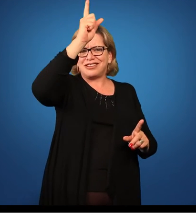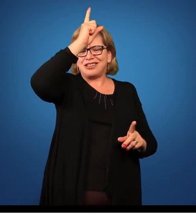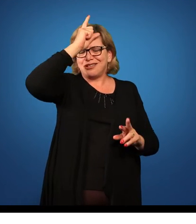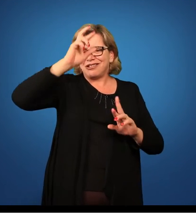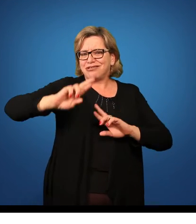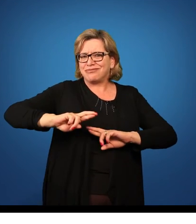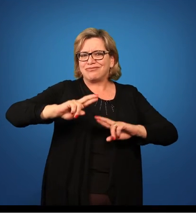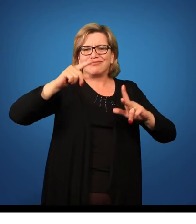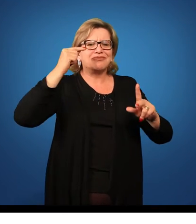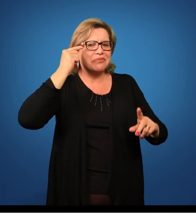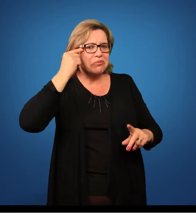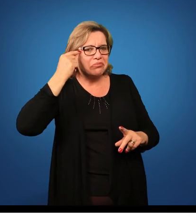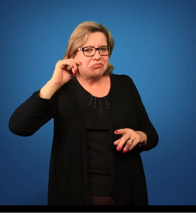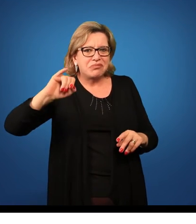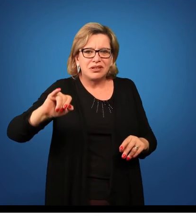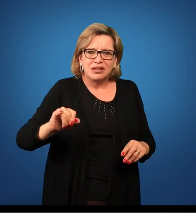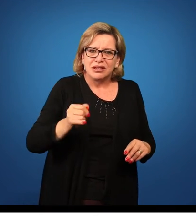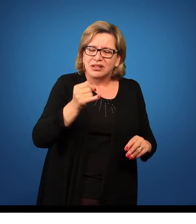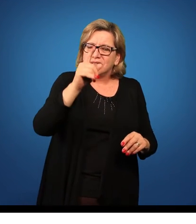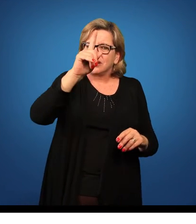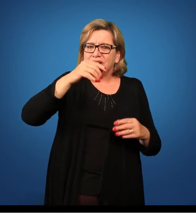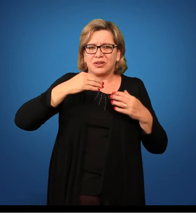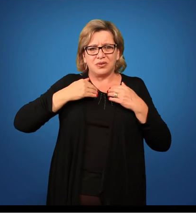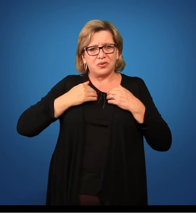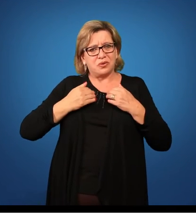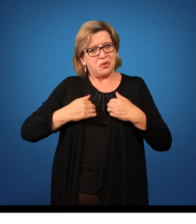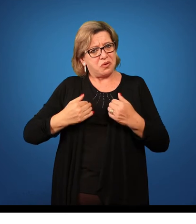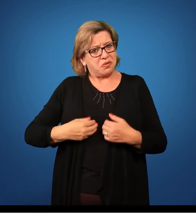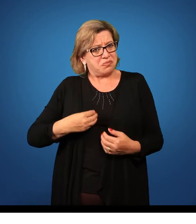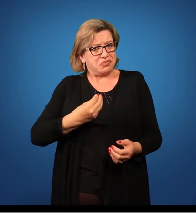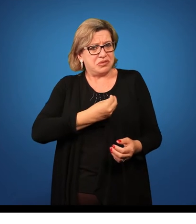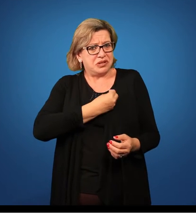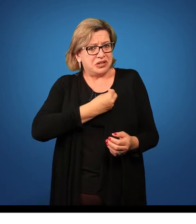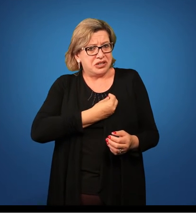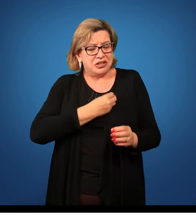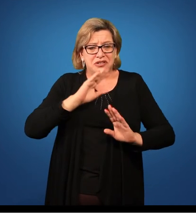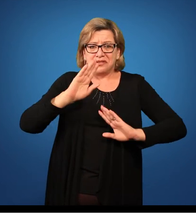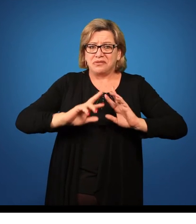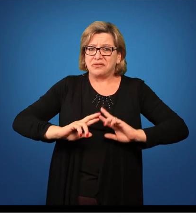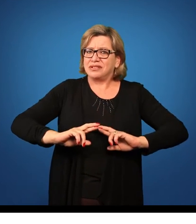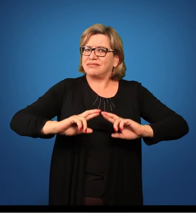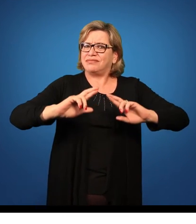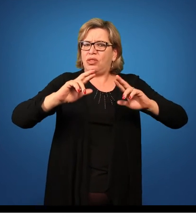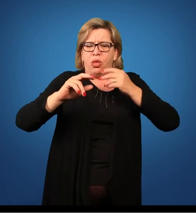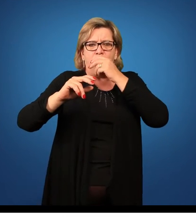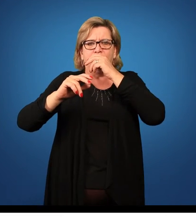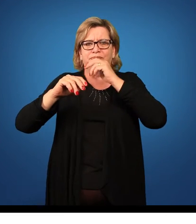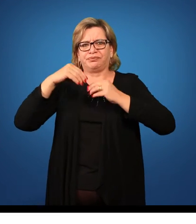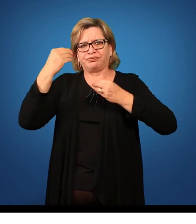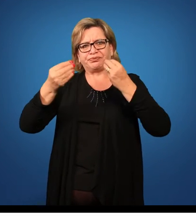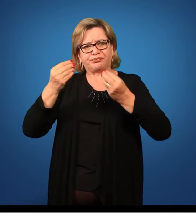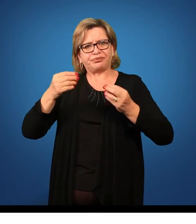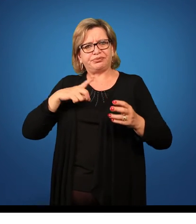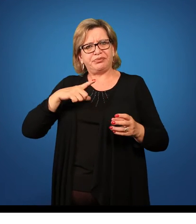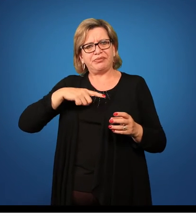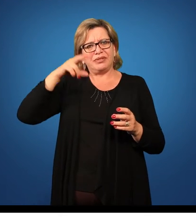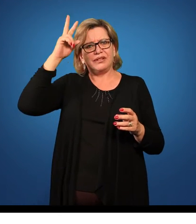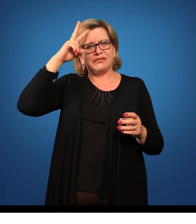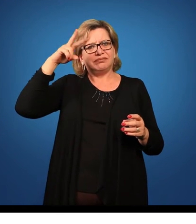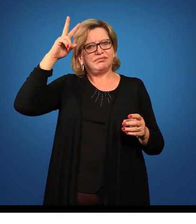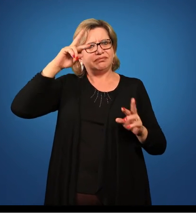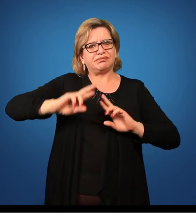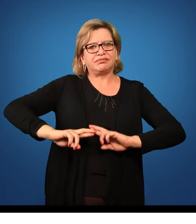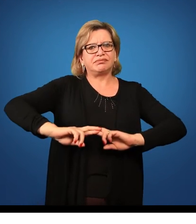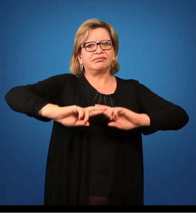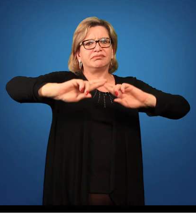oriental, é um corpo que vive em uma condição de fartura, conta uma história que é diferente de um